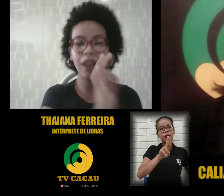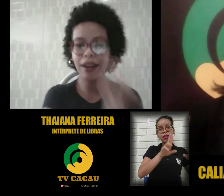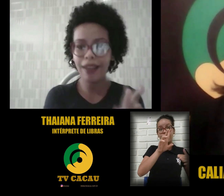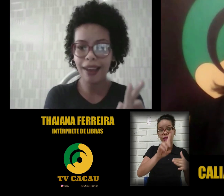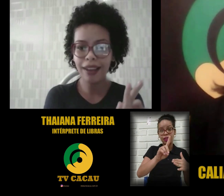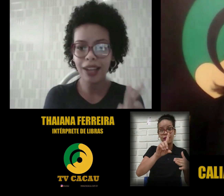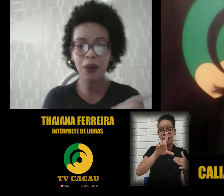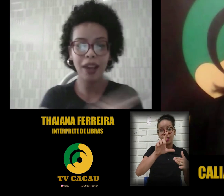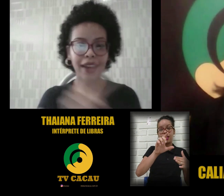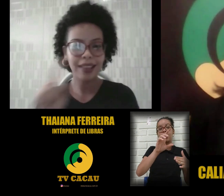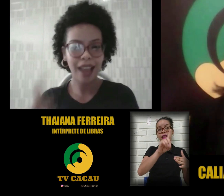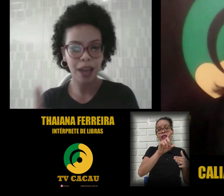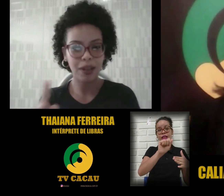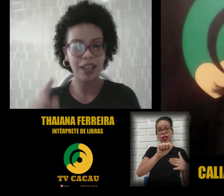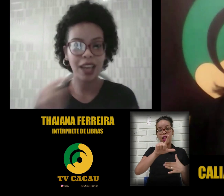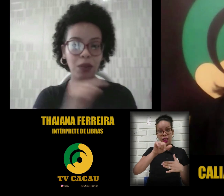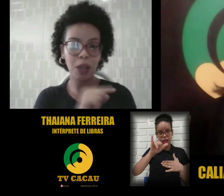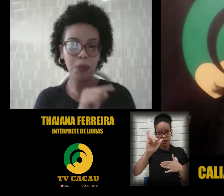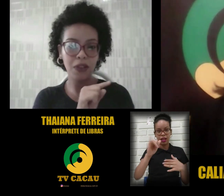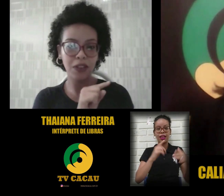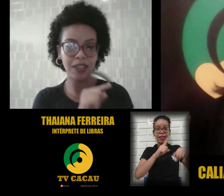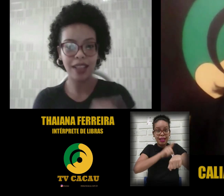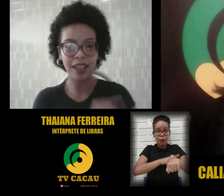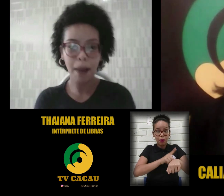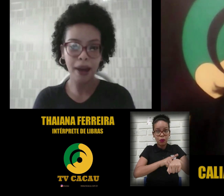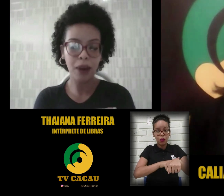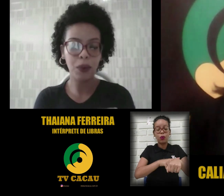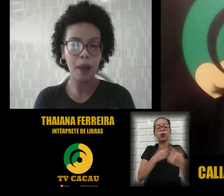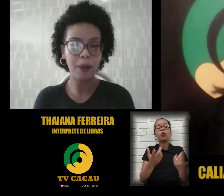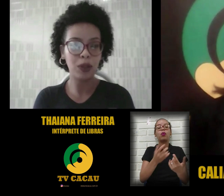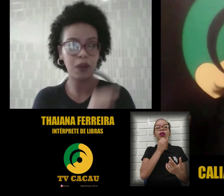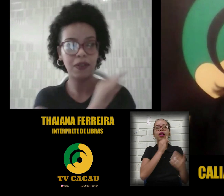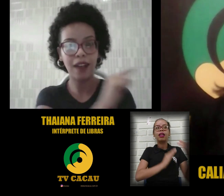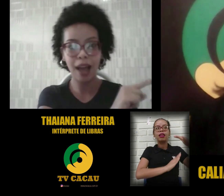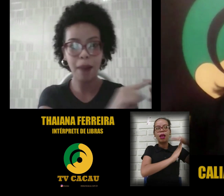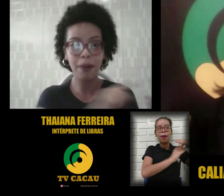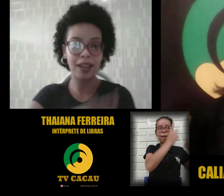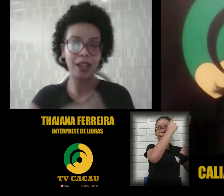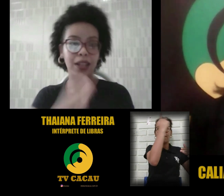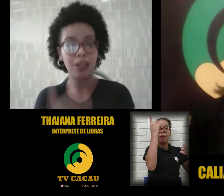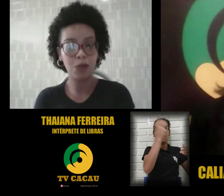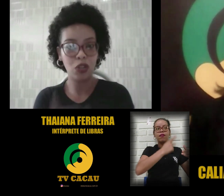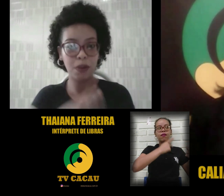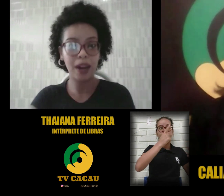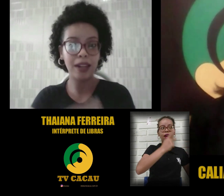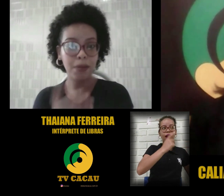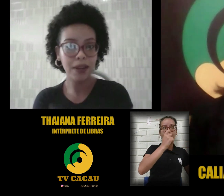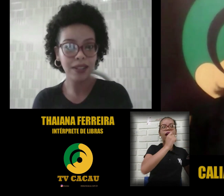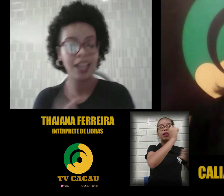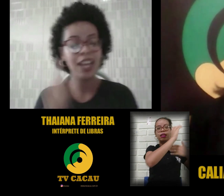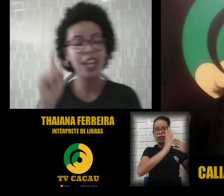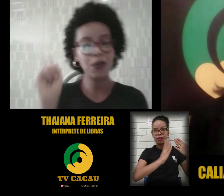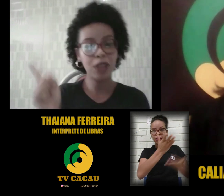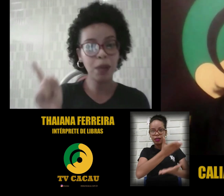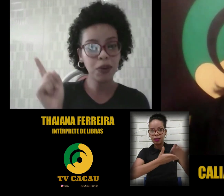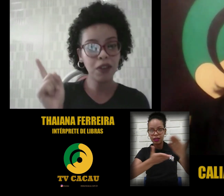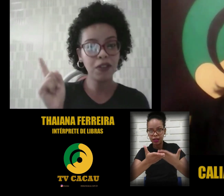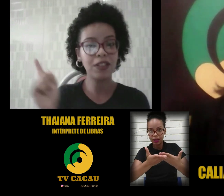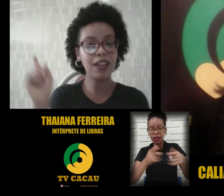delay e o lag time, que é o tempo que você dá para a pessoa falar, para transmitir para libras, e o tempo que você